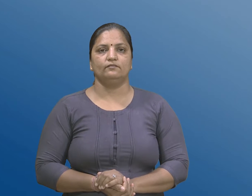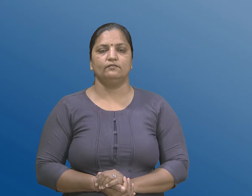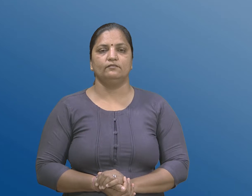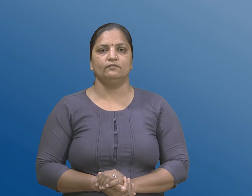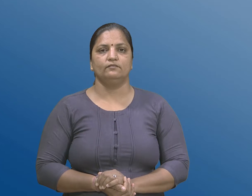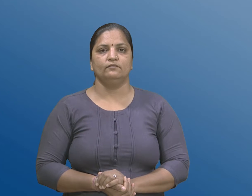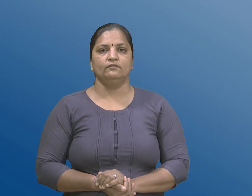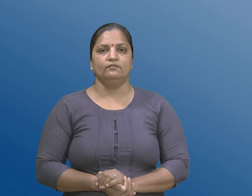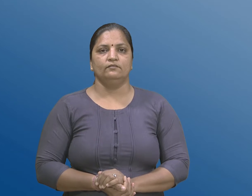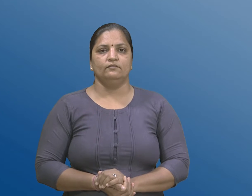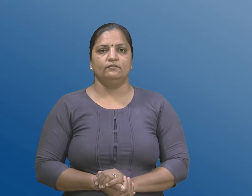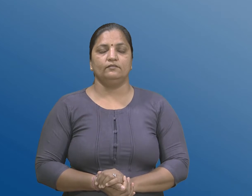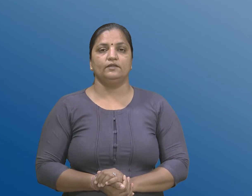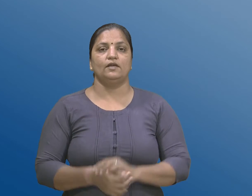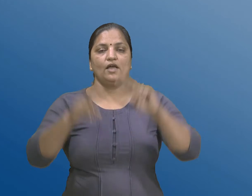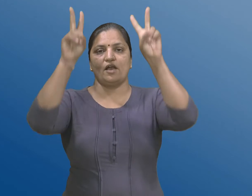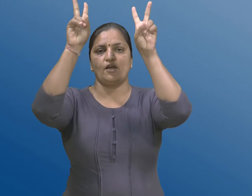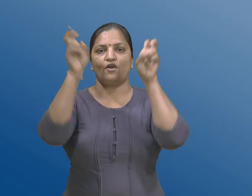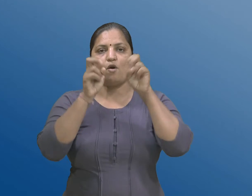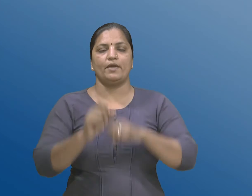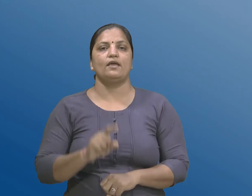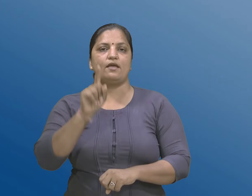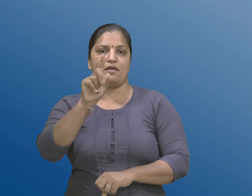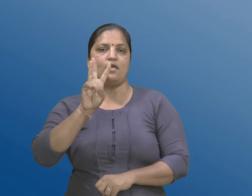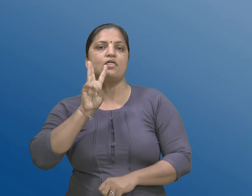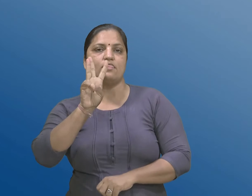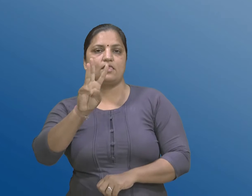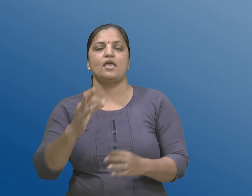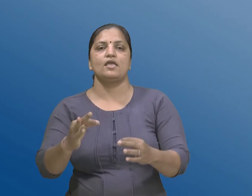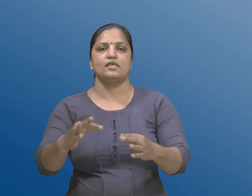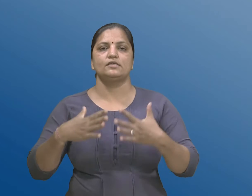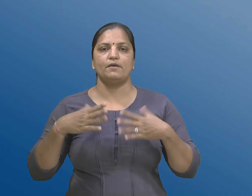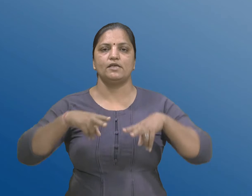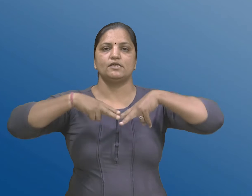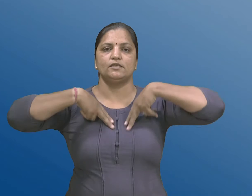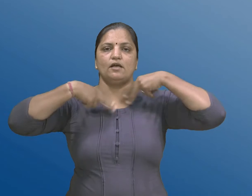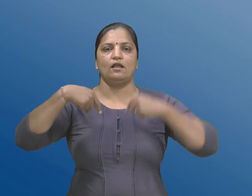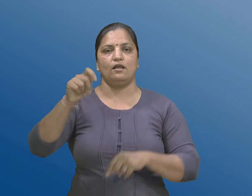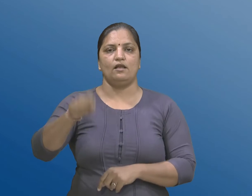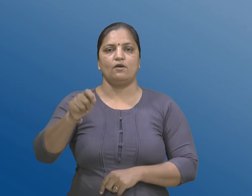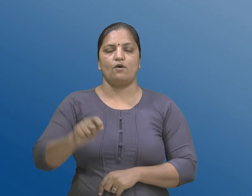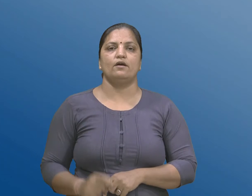प्रक्रण तेर खास अदालत नंबर 84